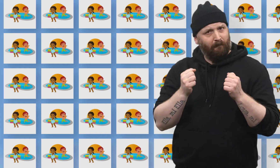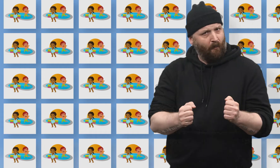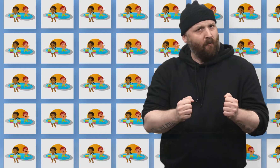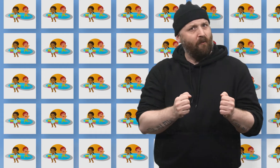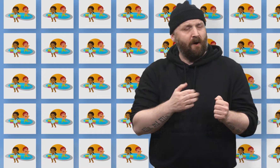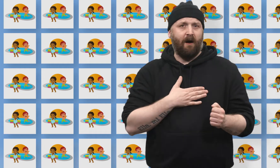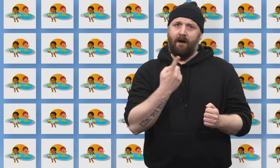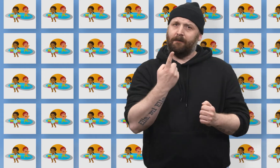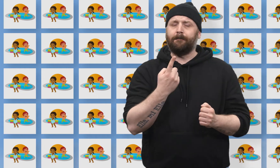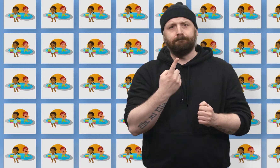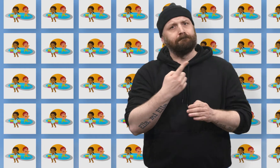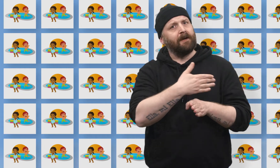Man MÅ ha en grense